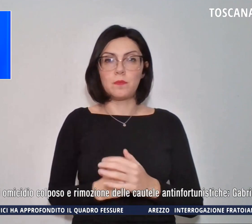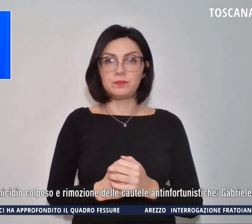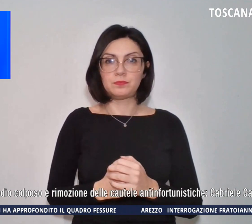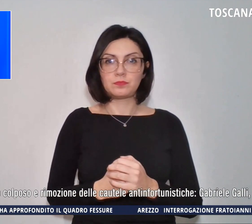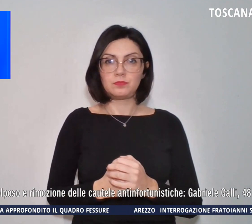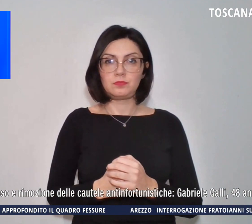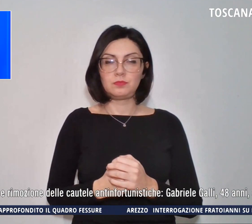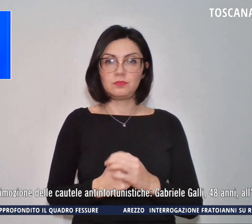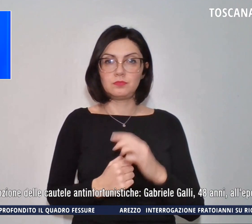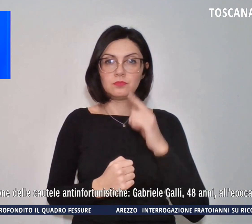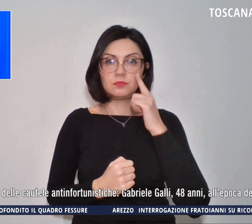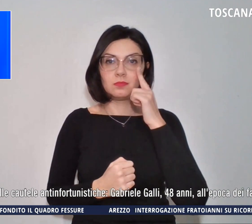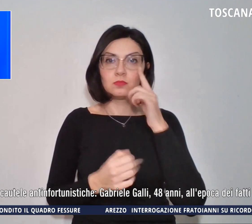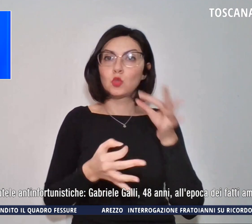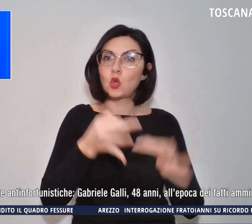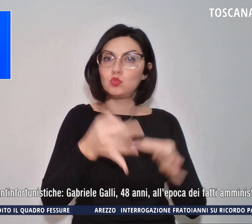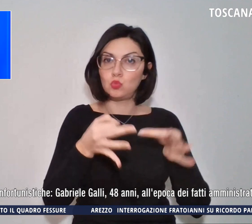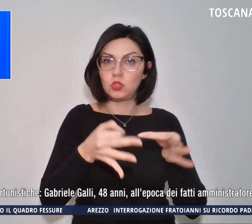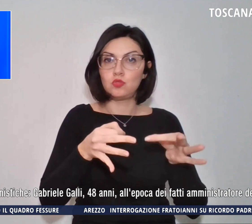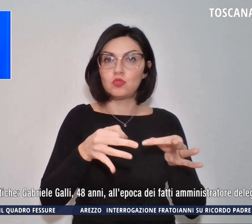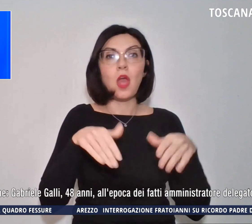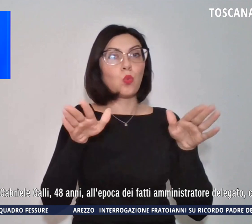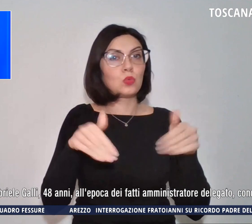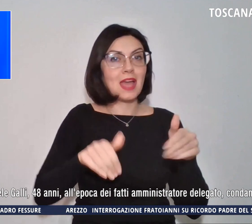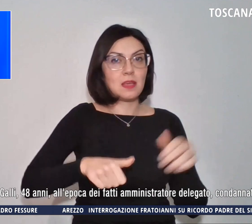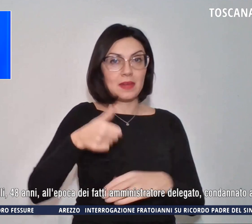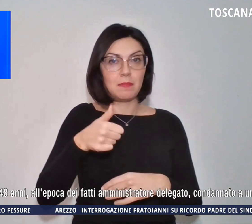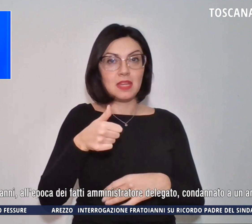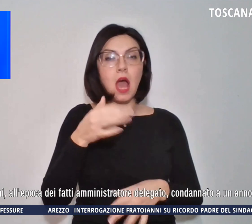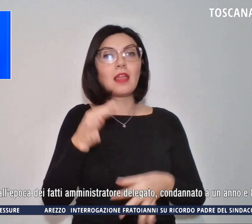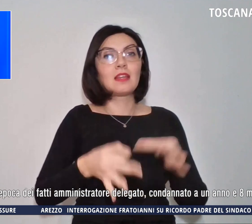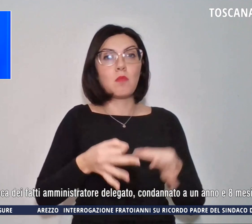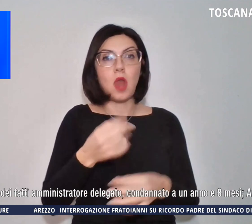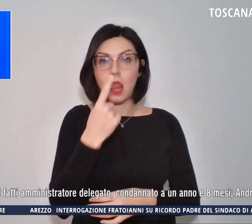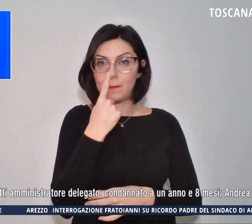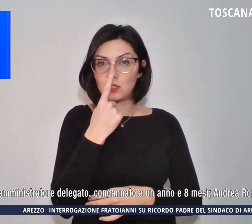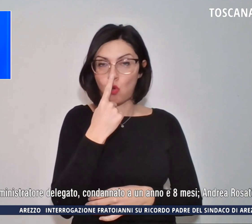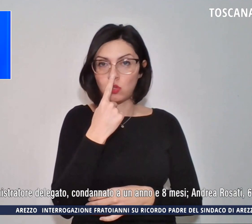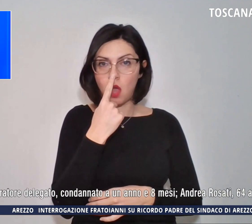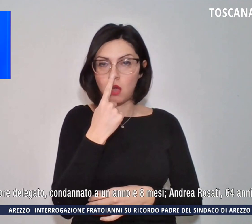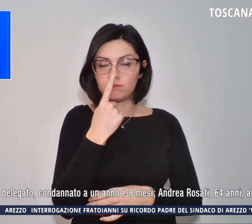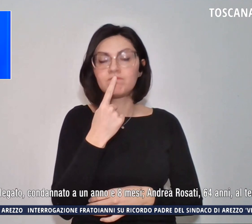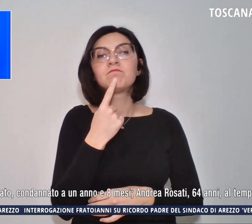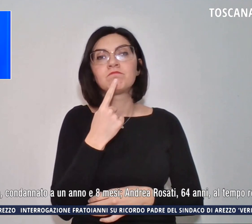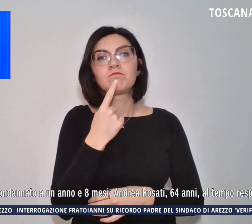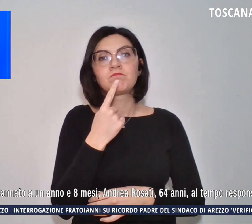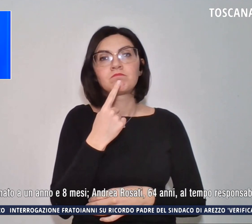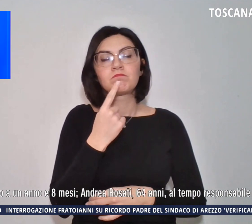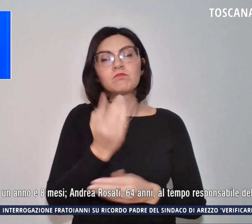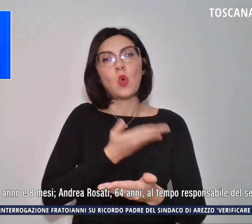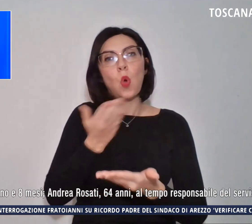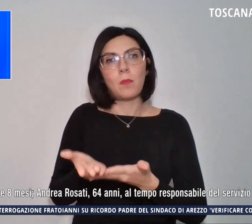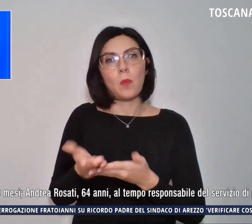Il giudice delle udienze preliminari del Tribunale di Pistoia ha accolto le proposte di